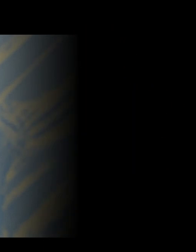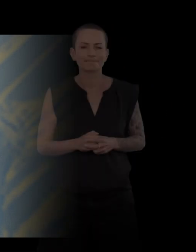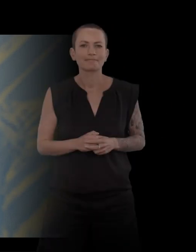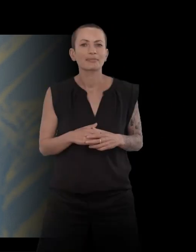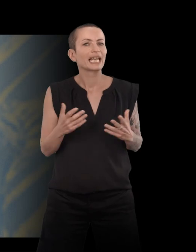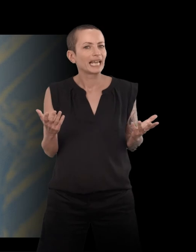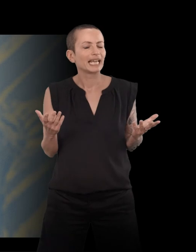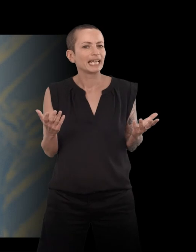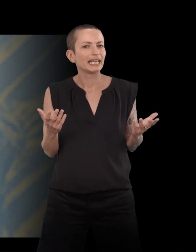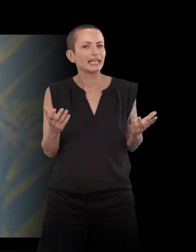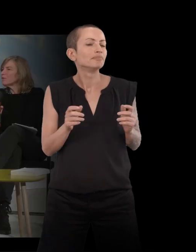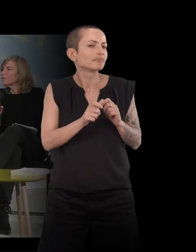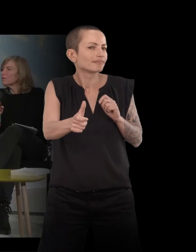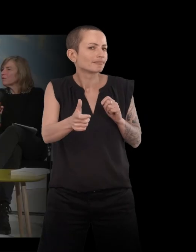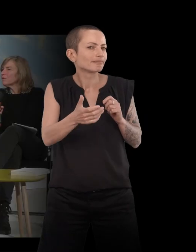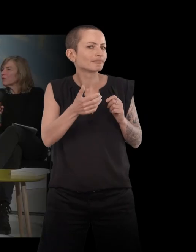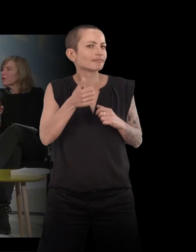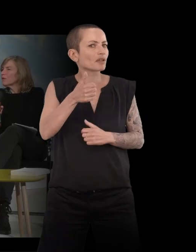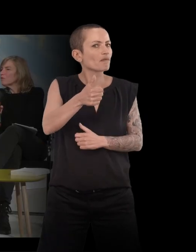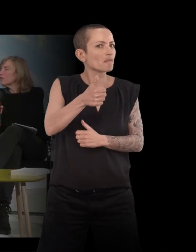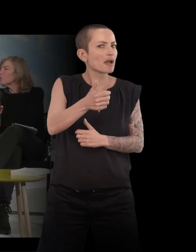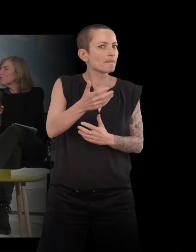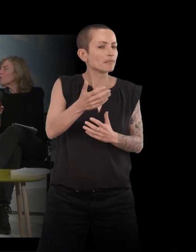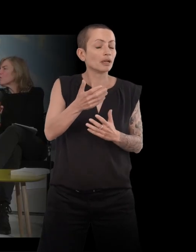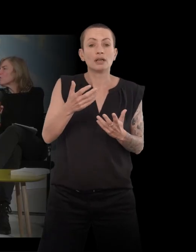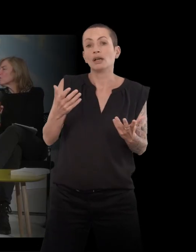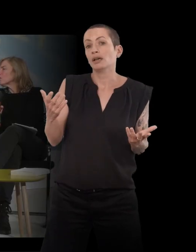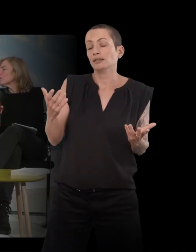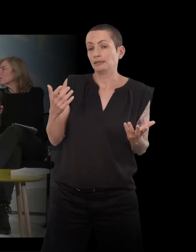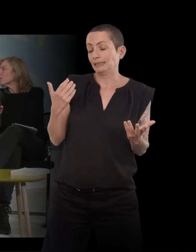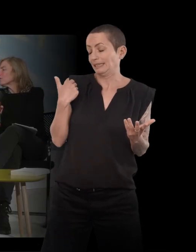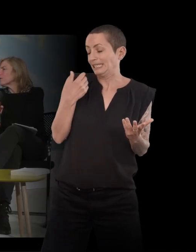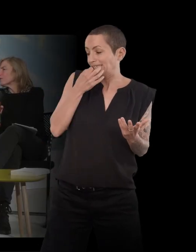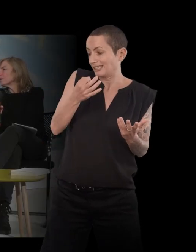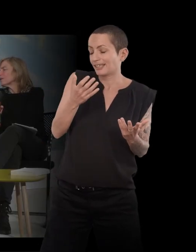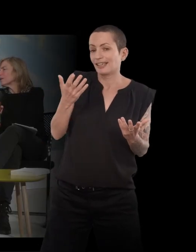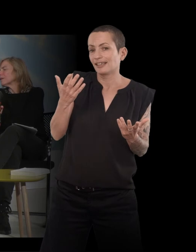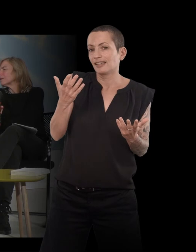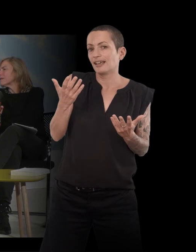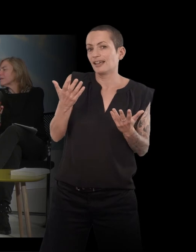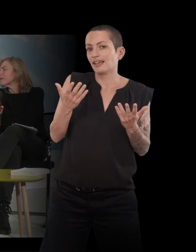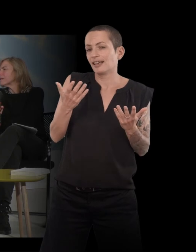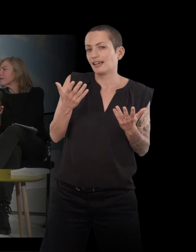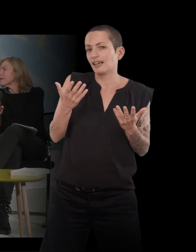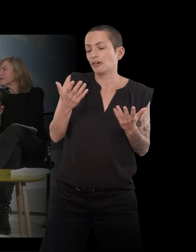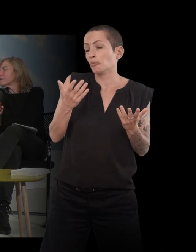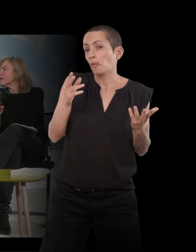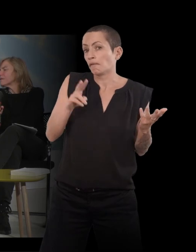Et après, donc, vous avez... Alors, donc, je lisais comme ça. Après, on s'habitue à la lecture.